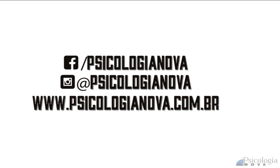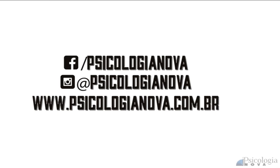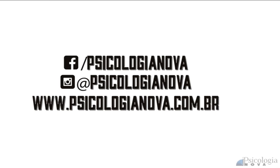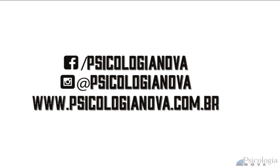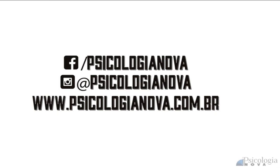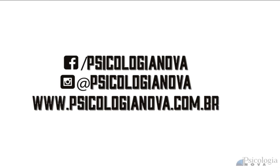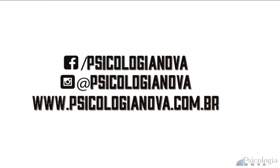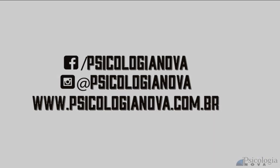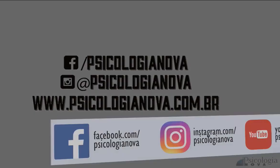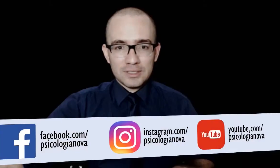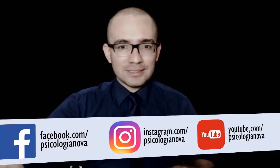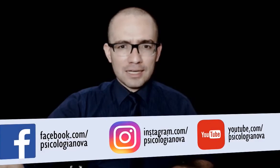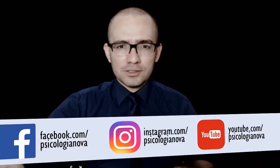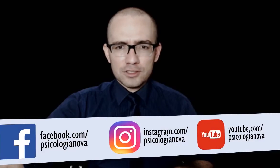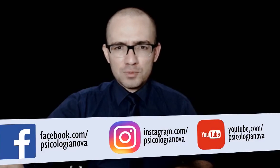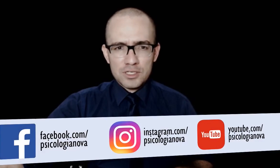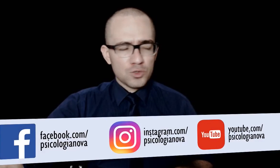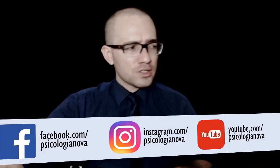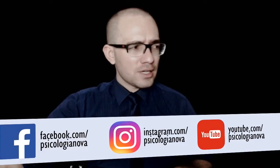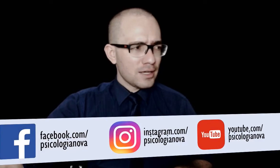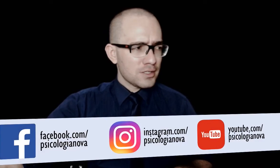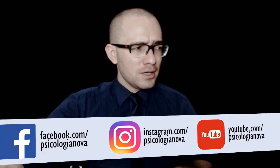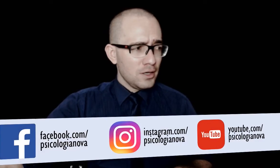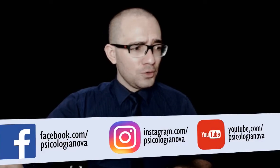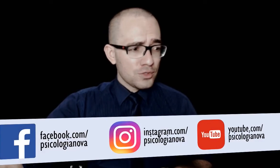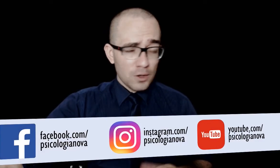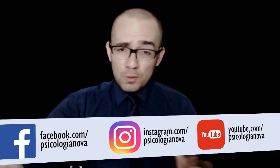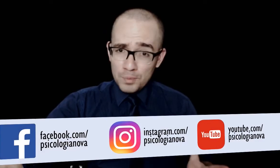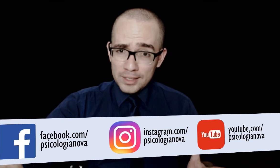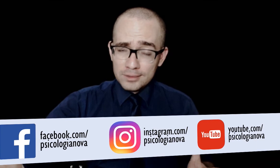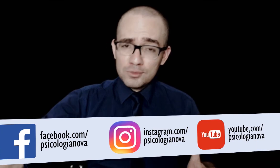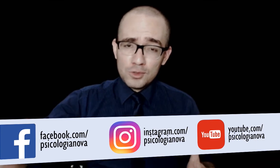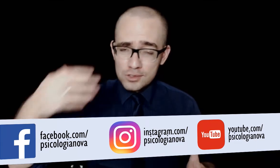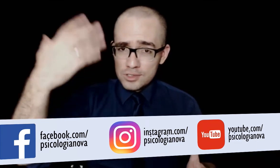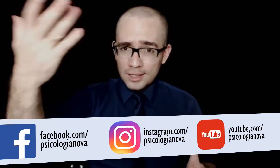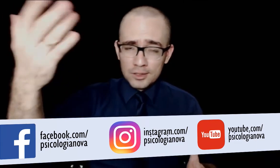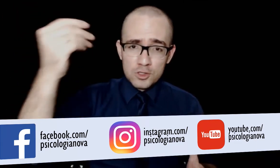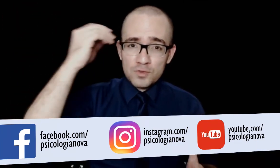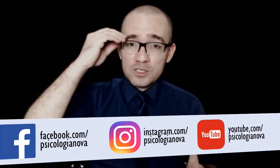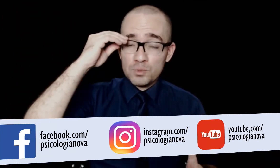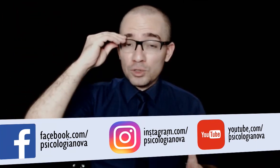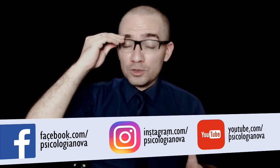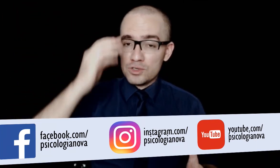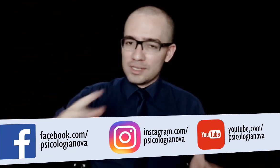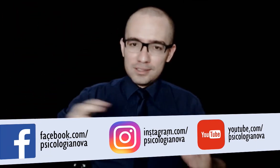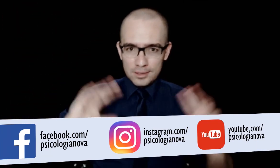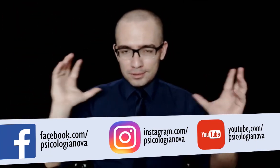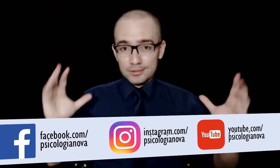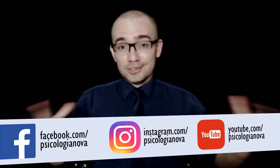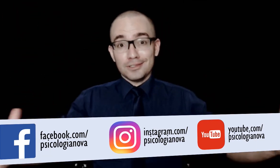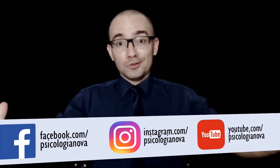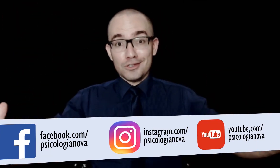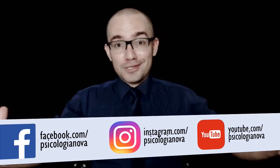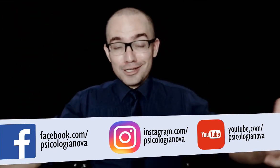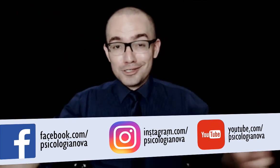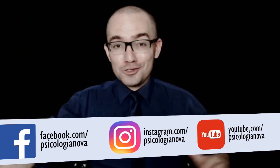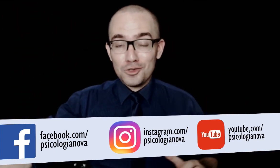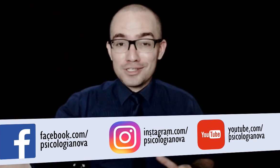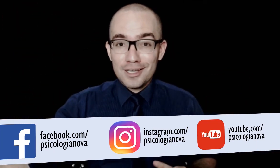termina aqui com as nossas fantásticas mídias sociais. Nos acompanhem, temos nosso Instagram, nosso Facebook, nosso site aqui, já está no nosso site assistindo a nossa